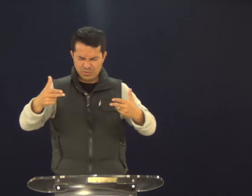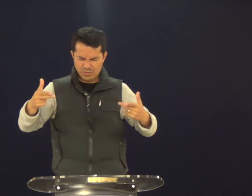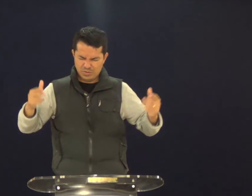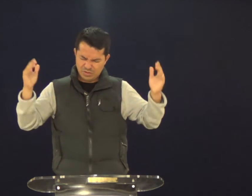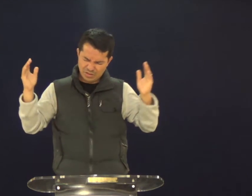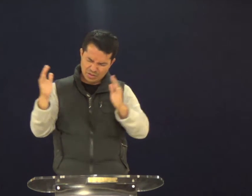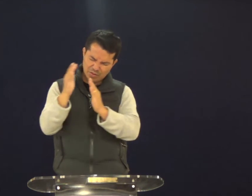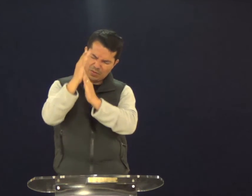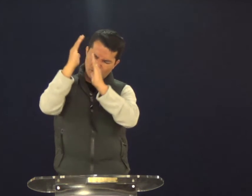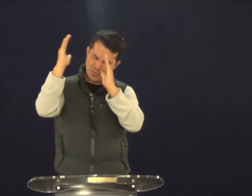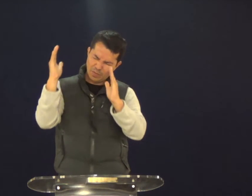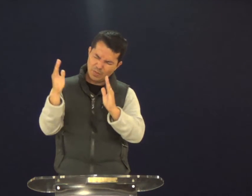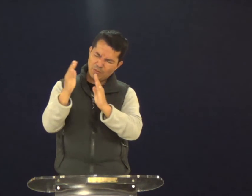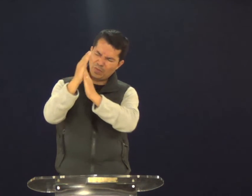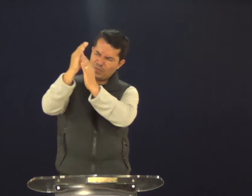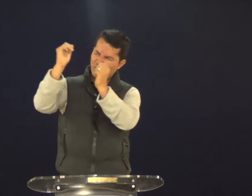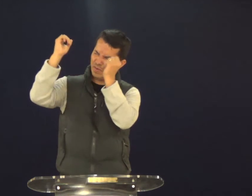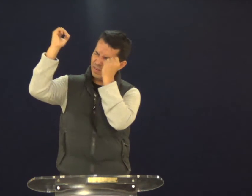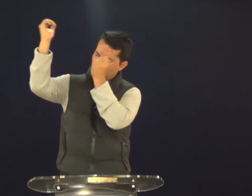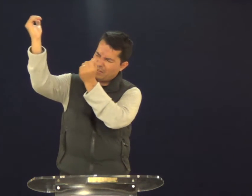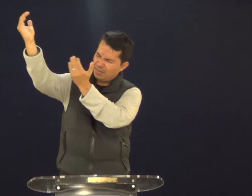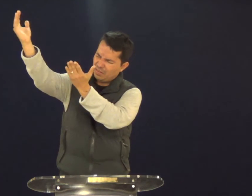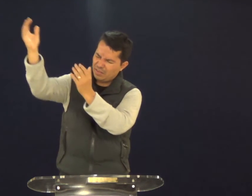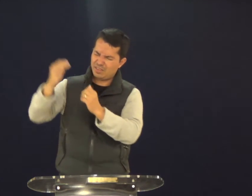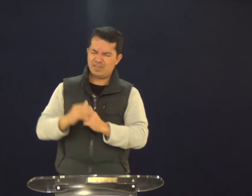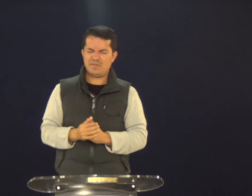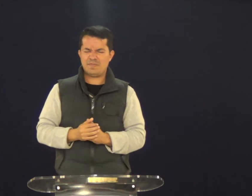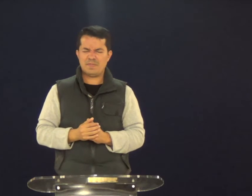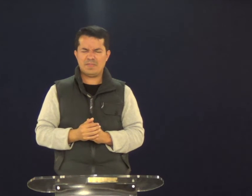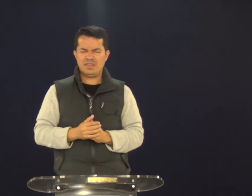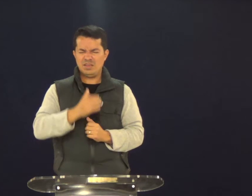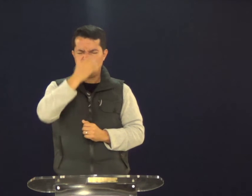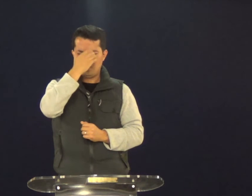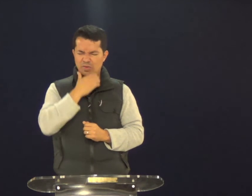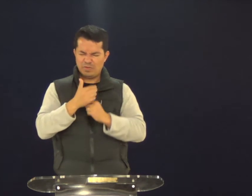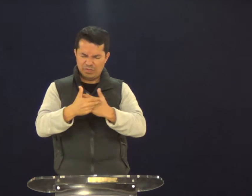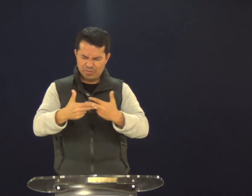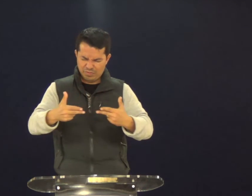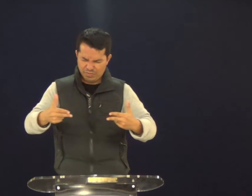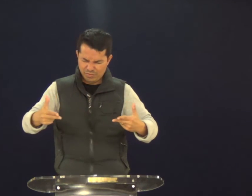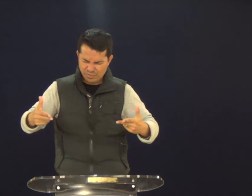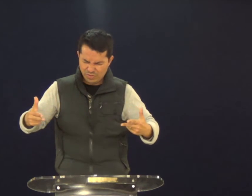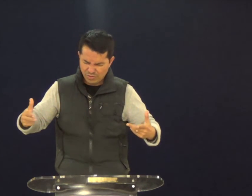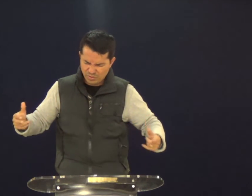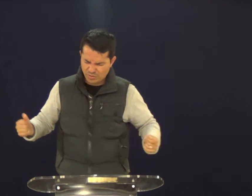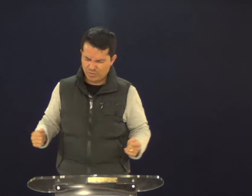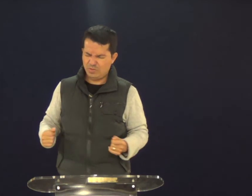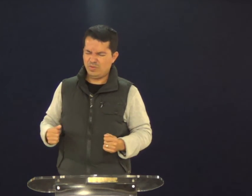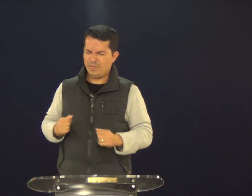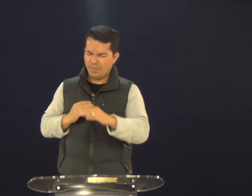esse fruto seja o louvor somente a Ti. Que esse fruto